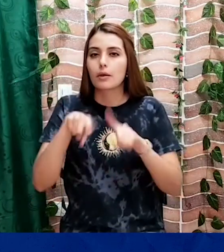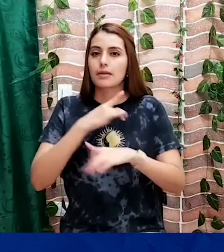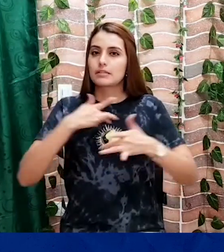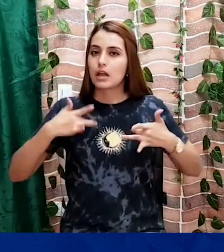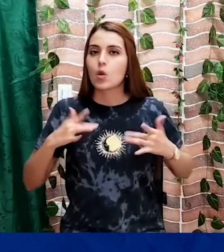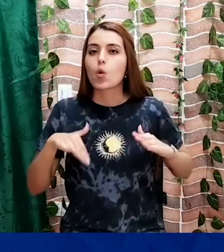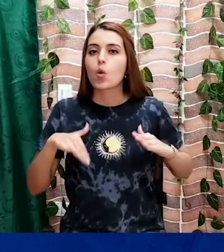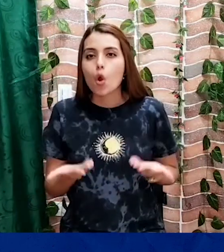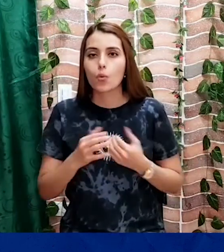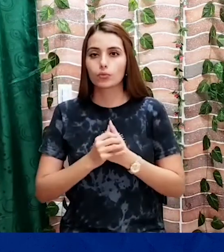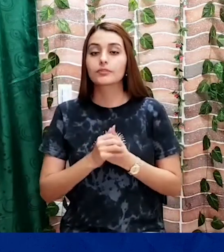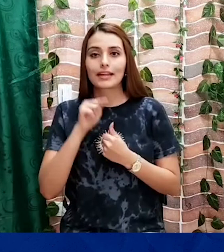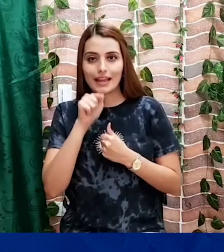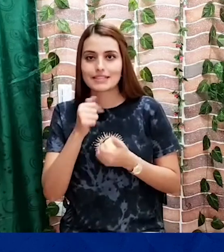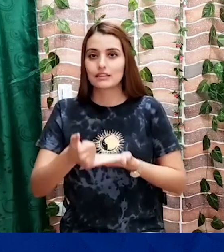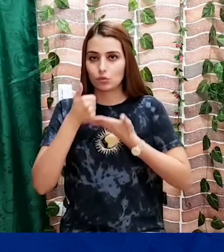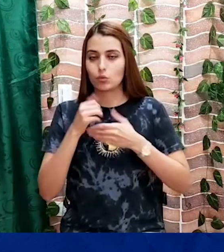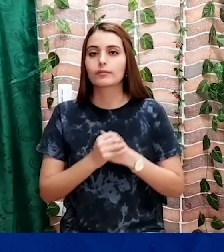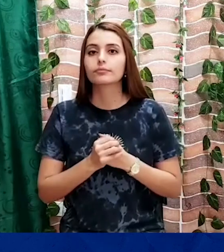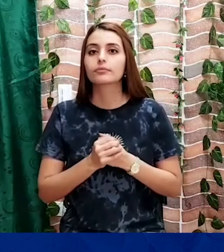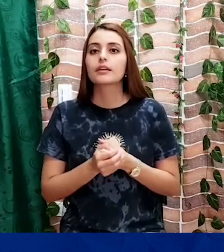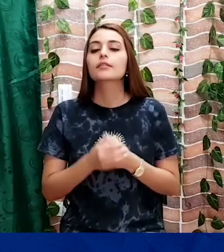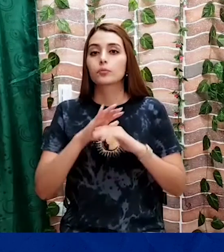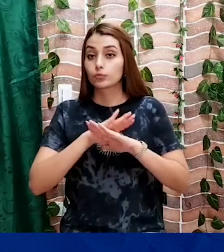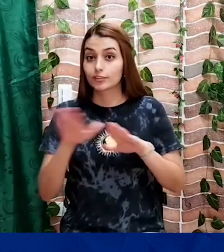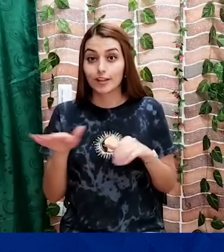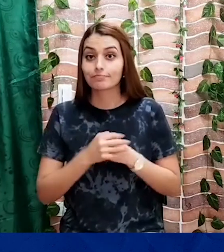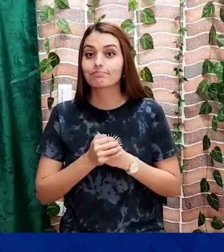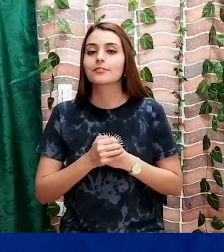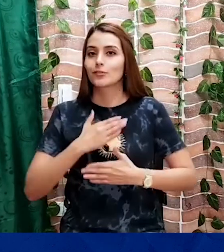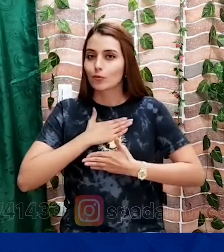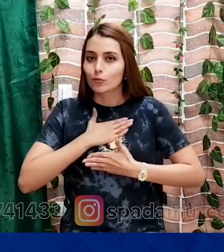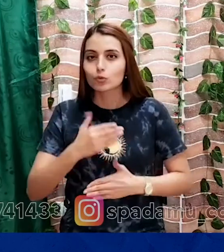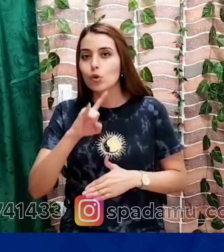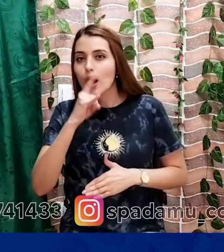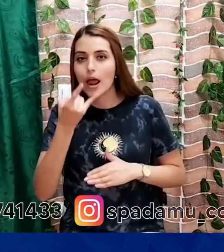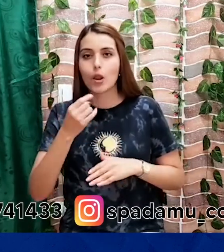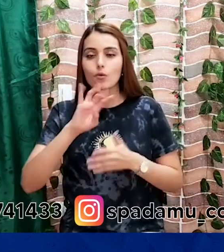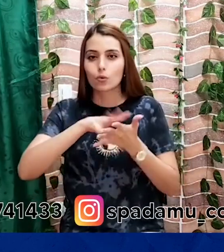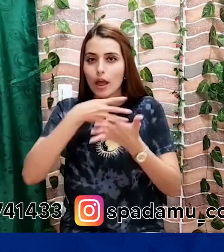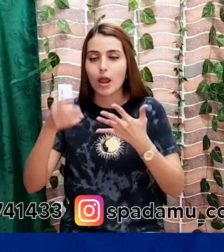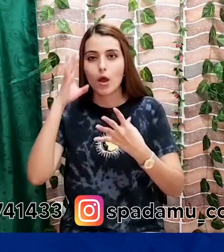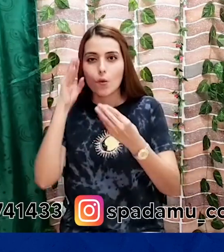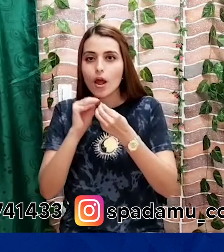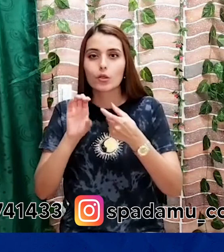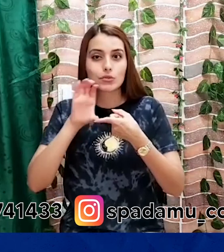con mucho gusto atender sus inquietudes, así como para acordar y agendar citas. Sean